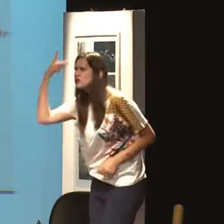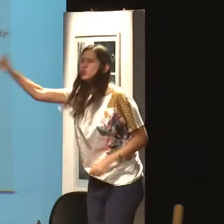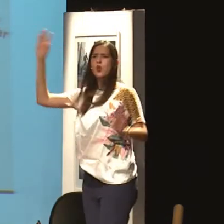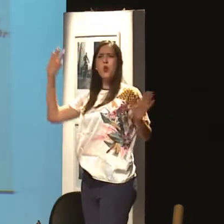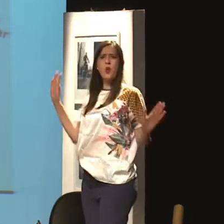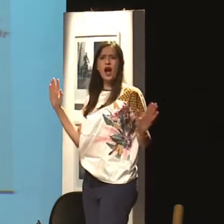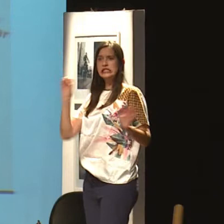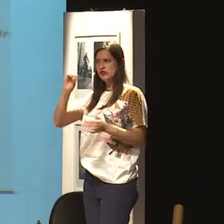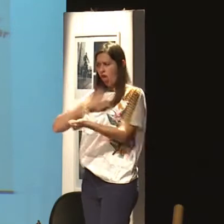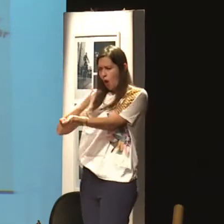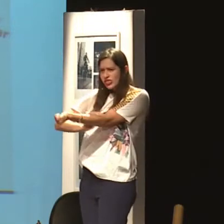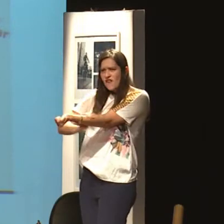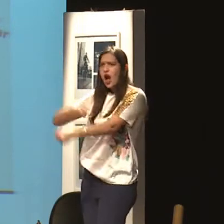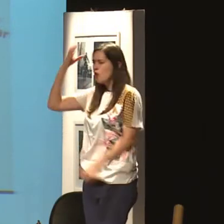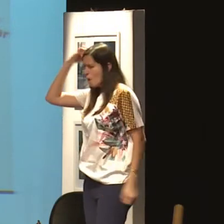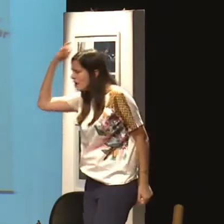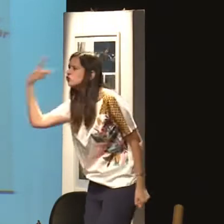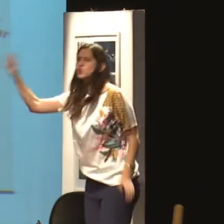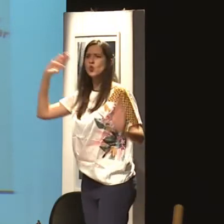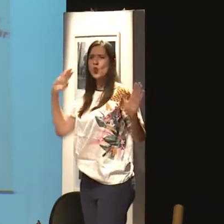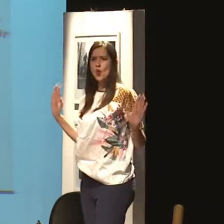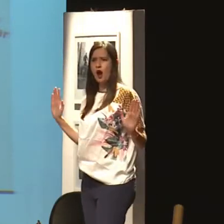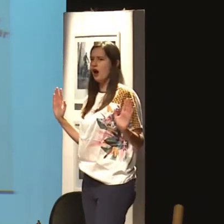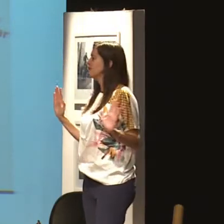A culpa é sua. Se eu estou nervoso, a culpa é sua.